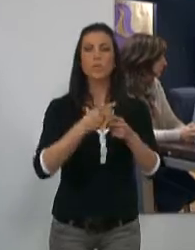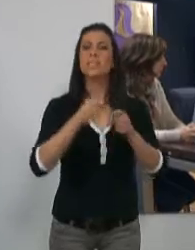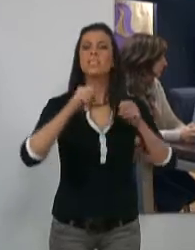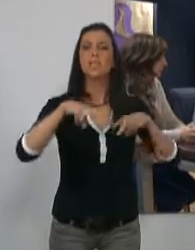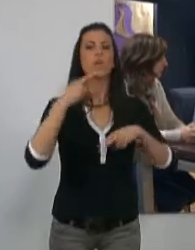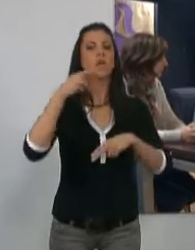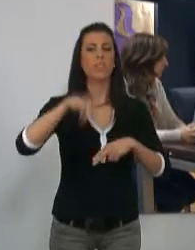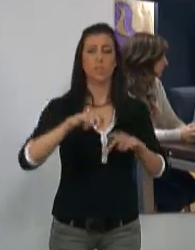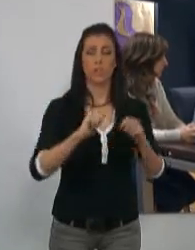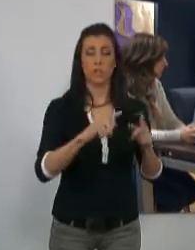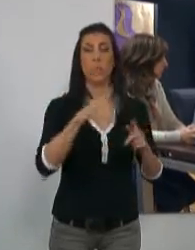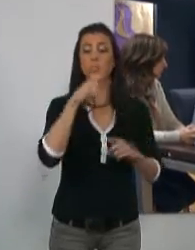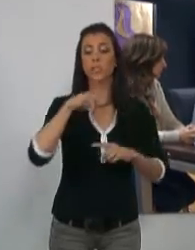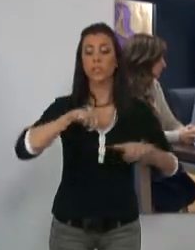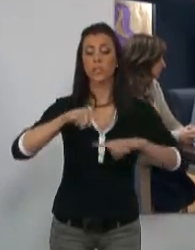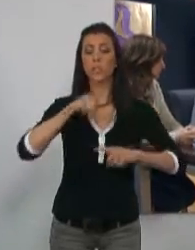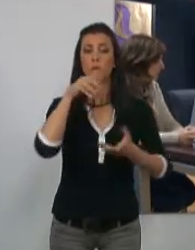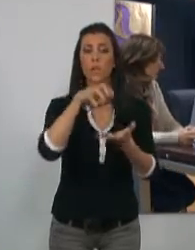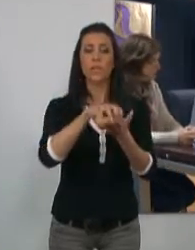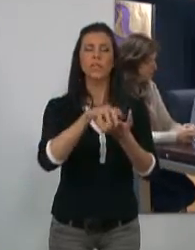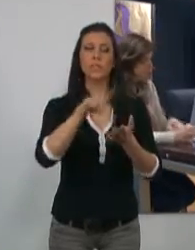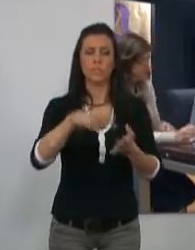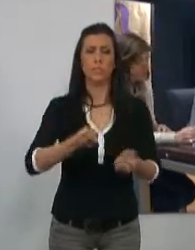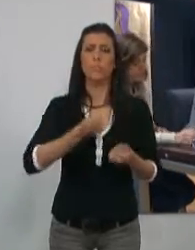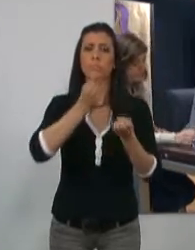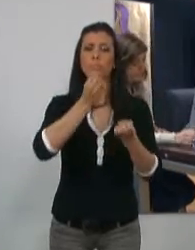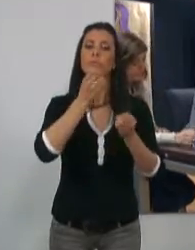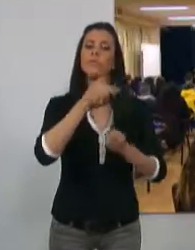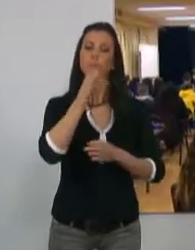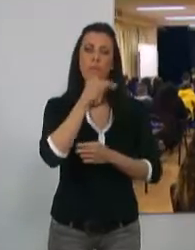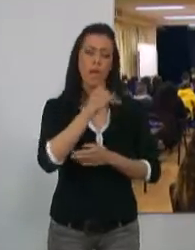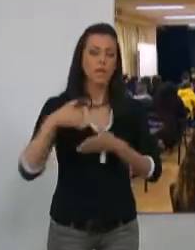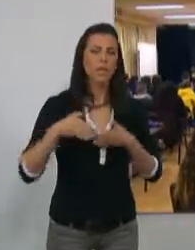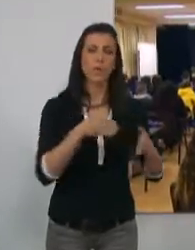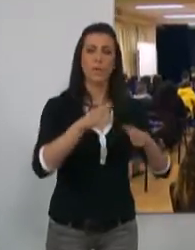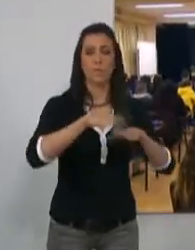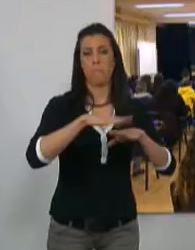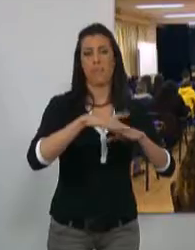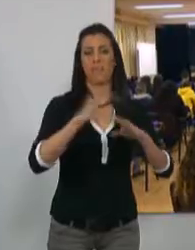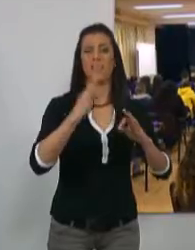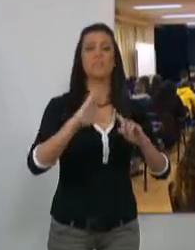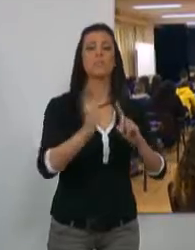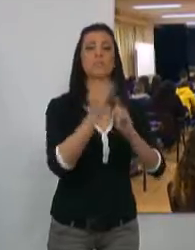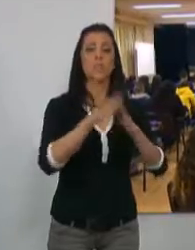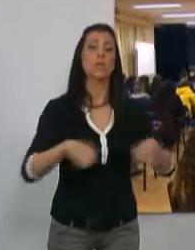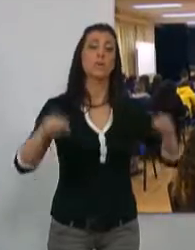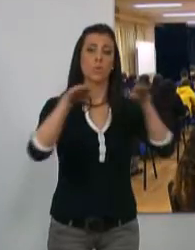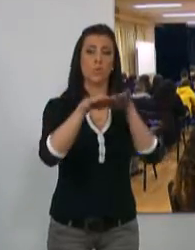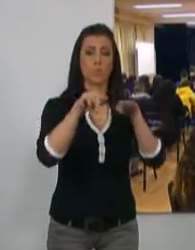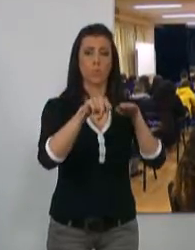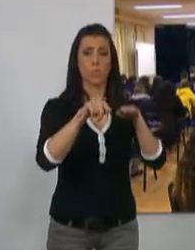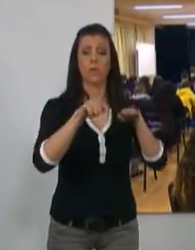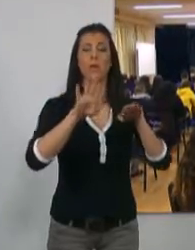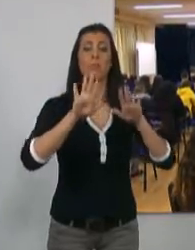ningún reconocimiento. El director del centro declaró que aún queda camino por recorrer en el tema de la igualdad, como lo